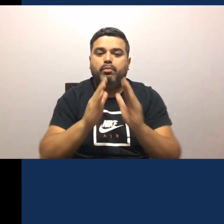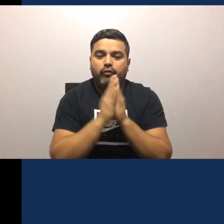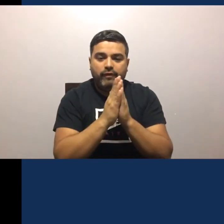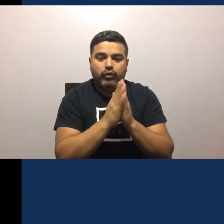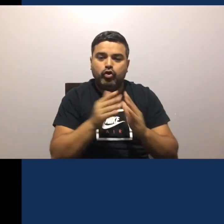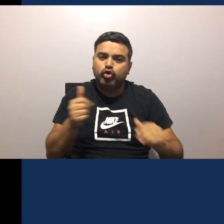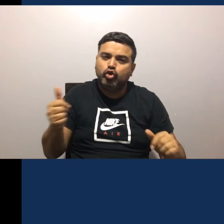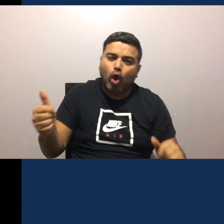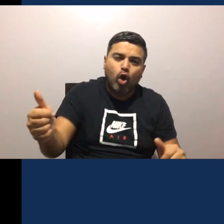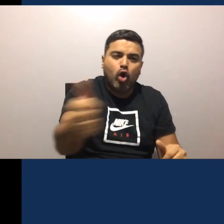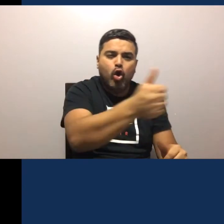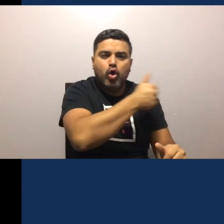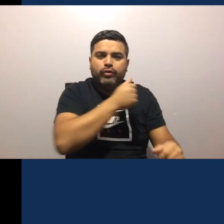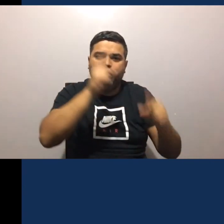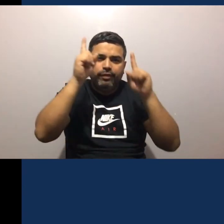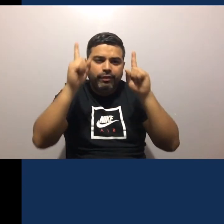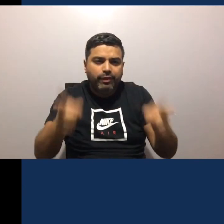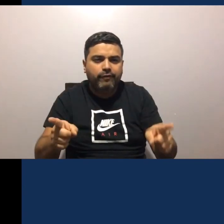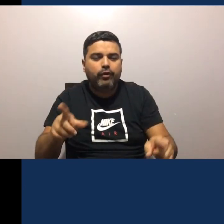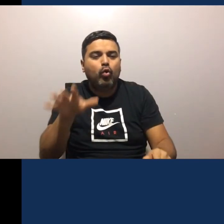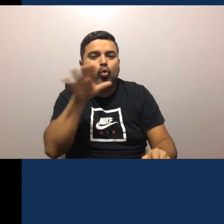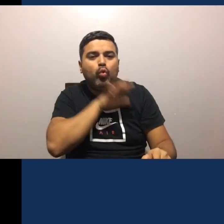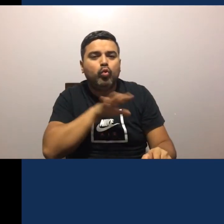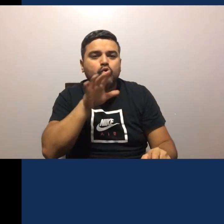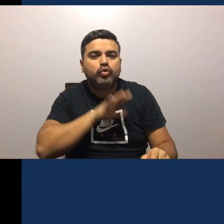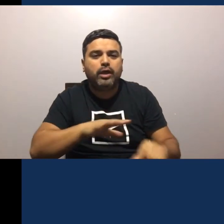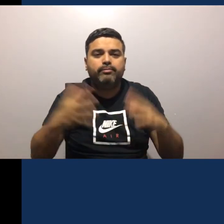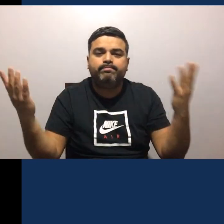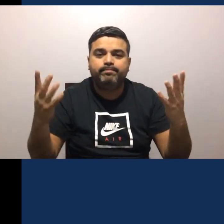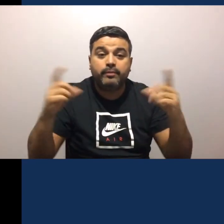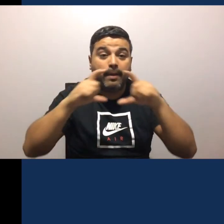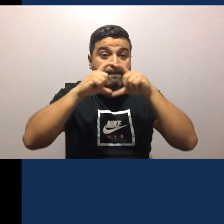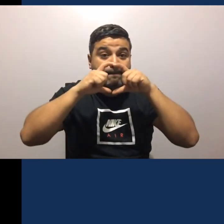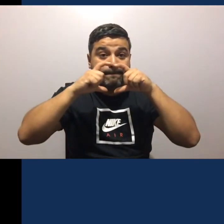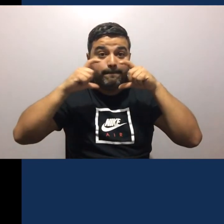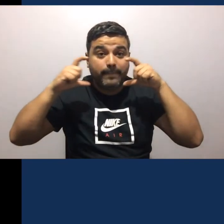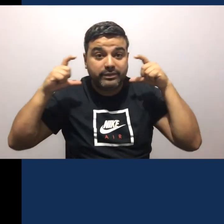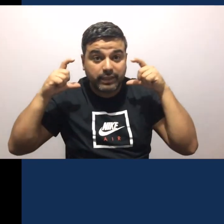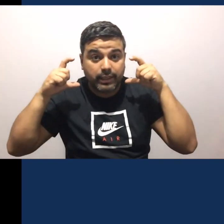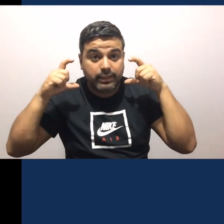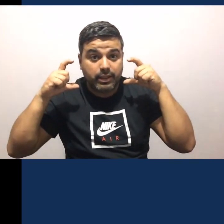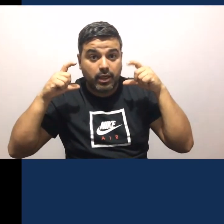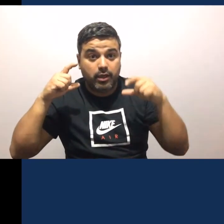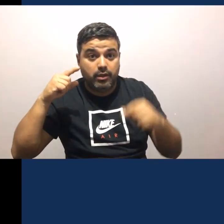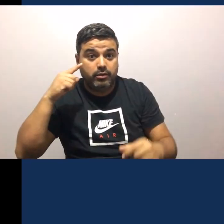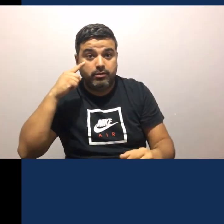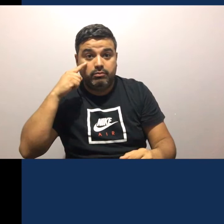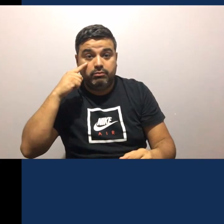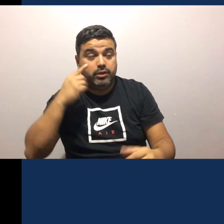Todos deben usar Las mascarillas Como esta foto